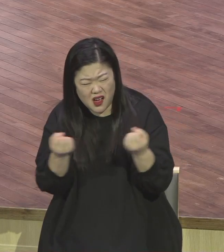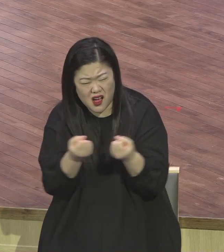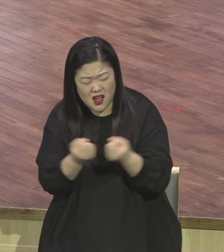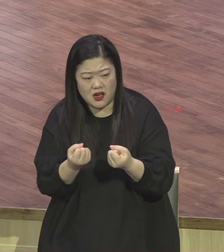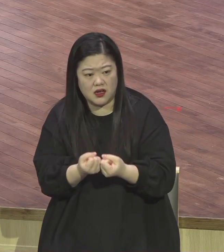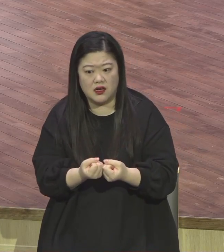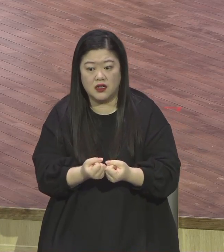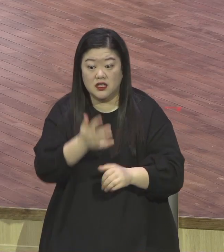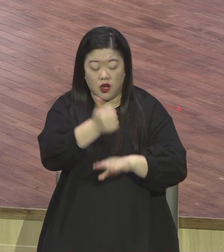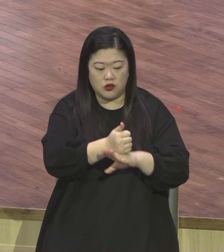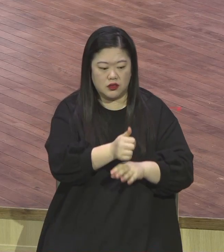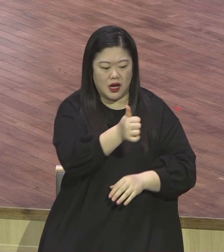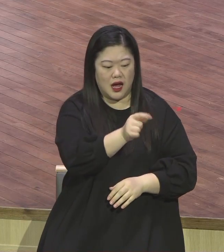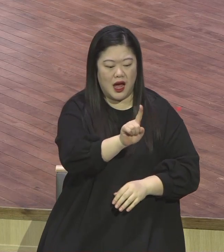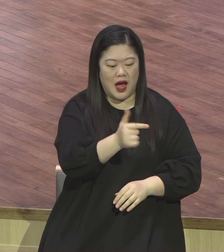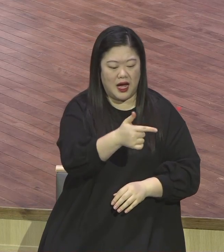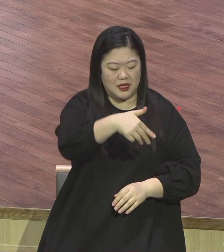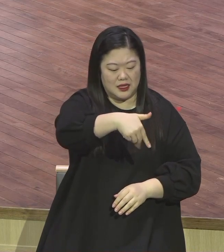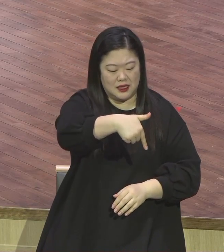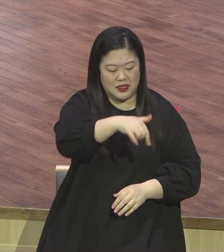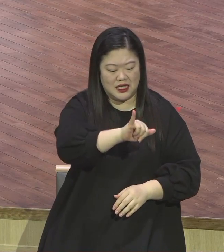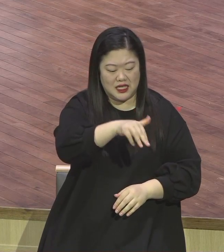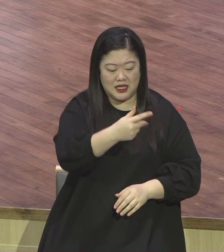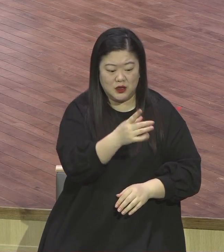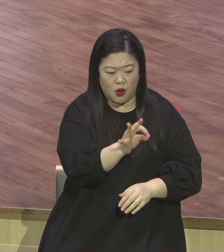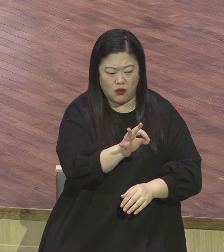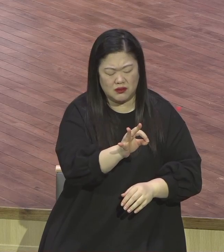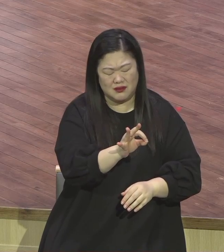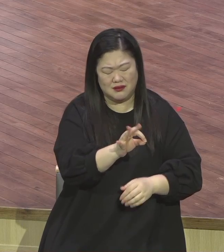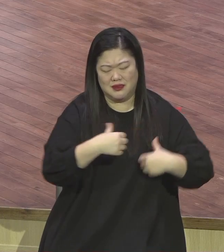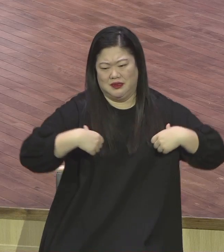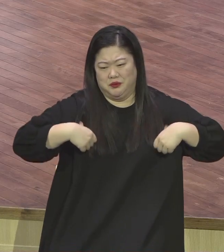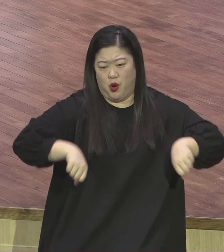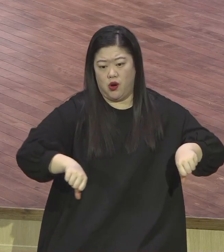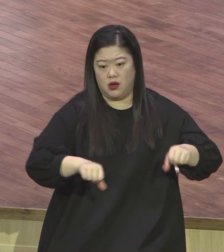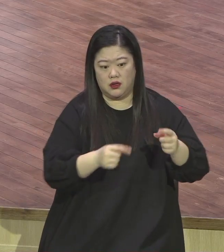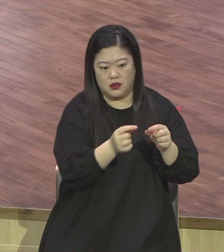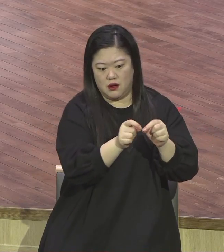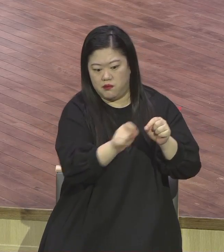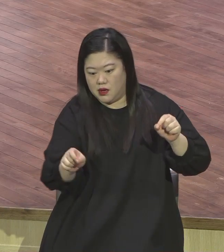그러면서 또 또 또 거기서 또 따로 세웠어. 이런 식으로 막 갈라져.